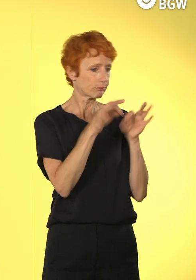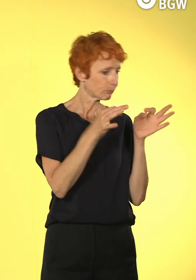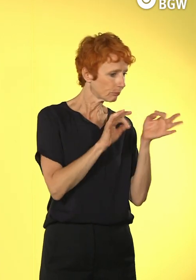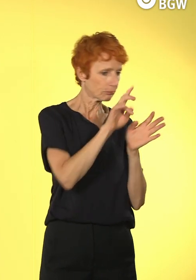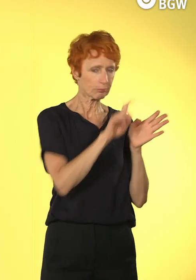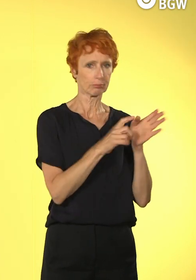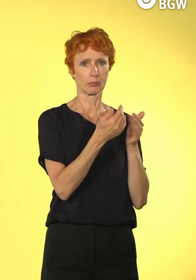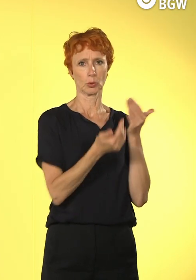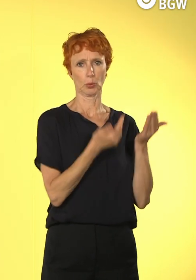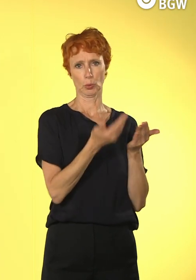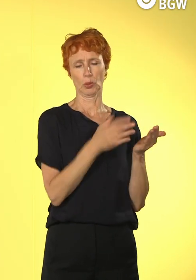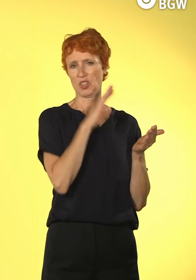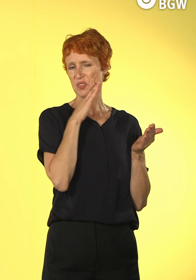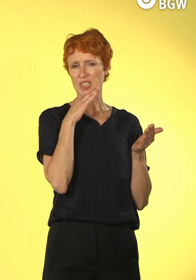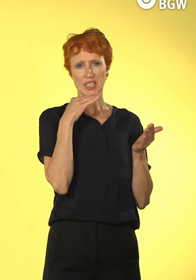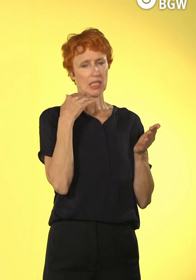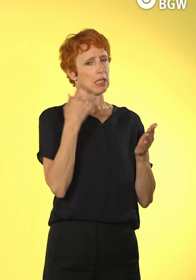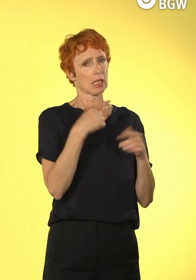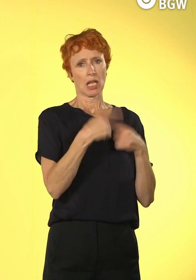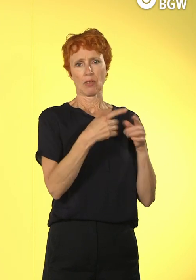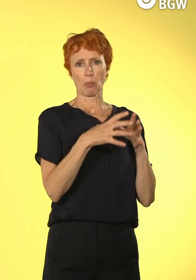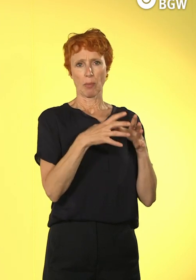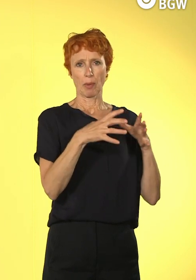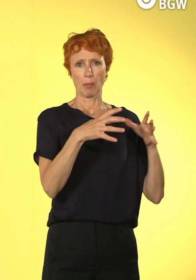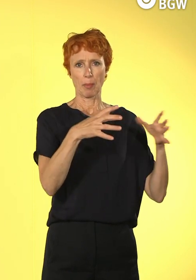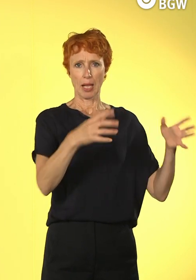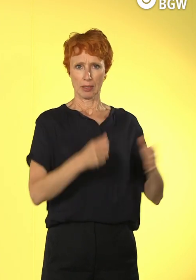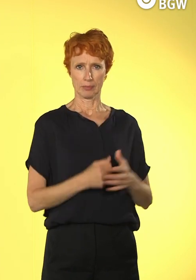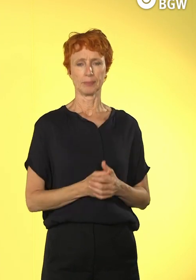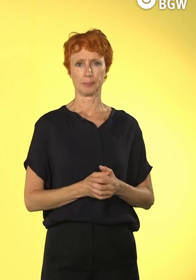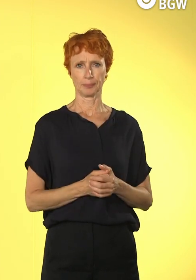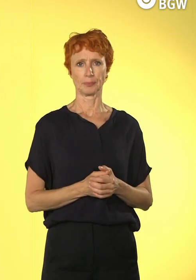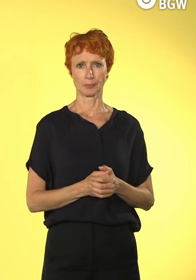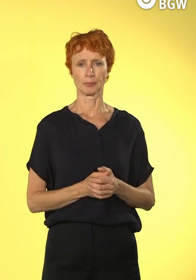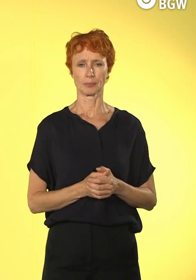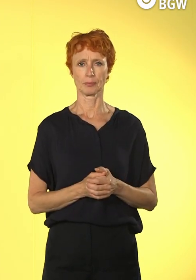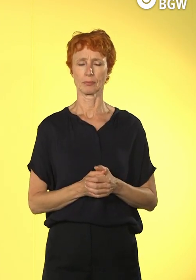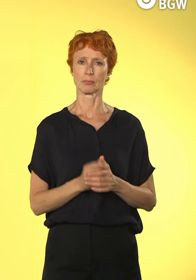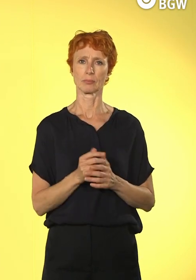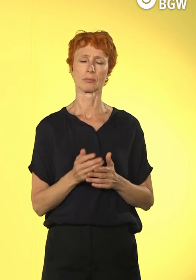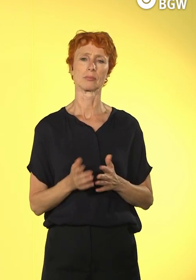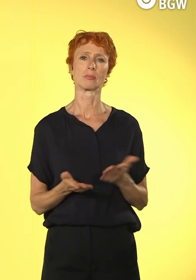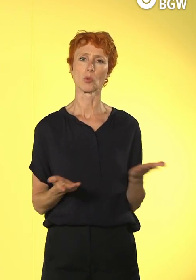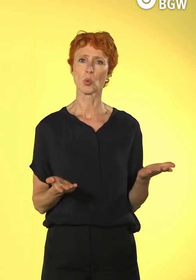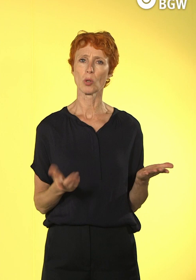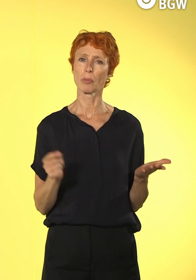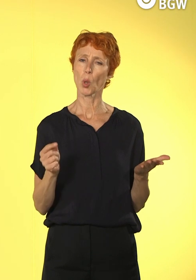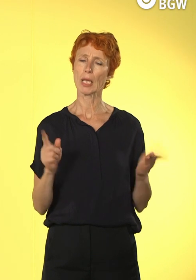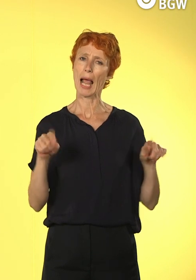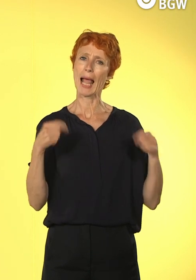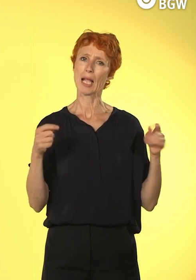Trends, die es da momentan gibt, beziehungsweise die eigentlich fast schon am Ende sind, weil sie schon wieder abgelöst werden durch andere Trends. Heißt für uns,